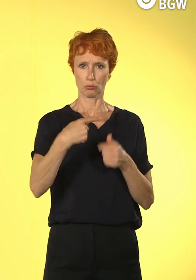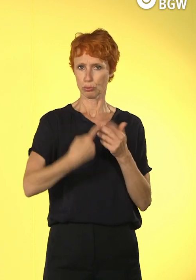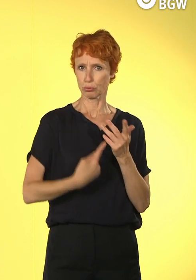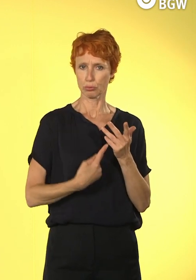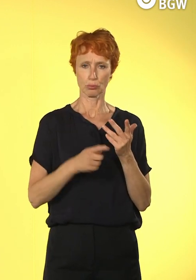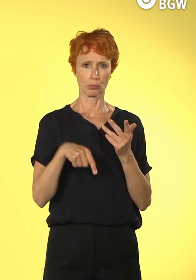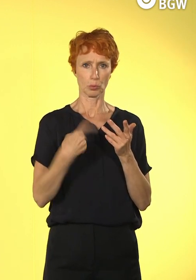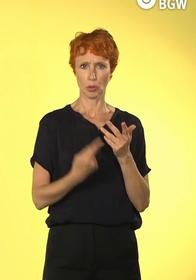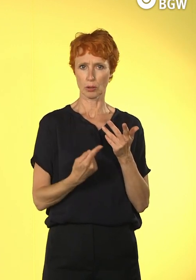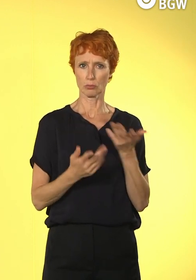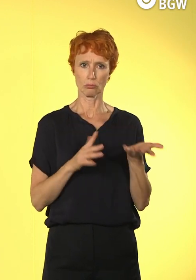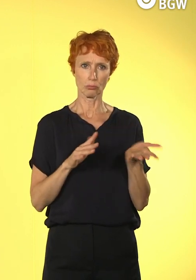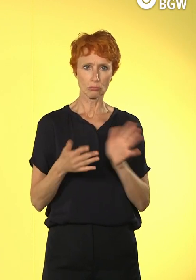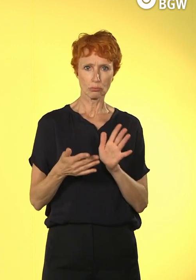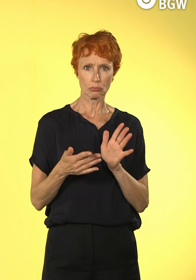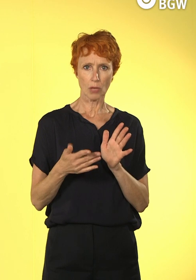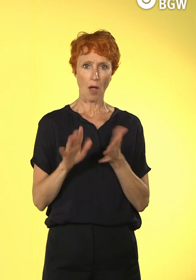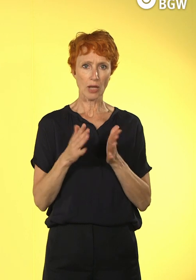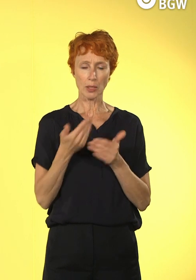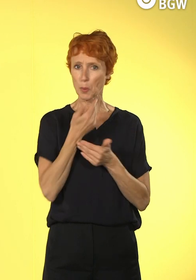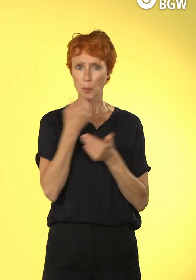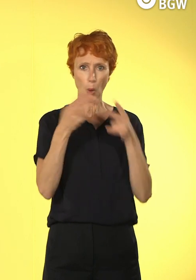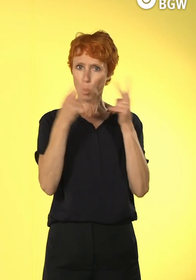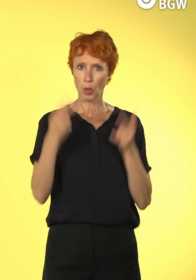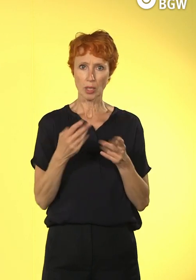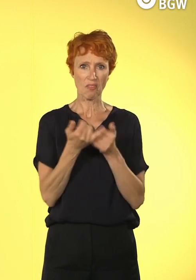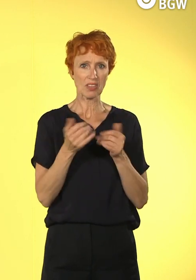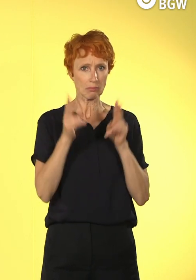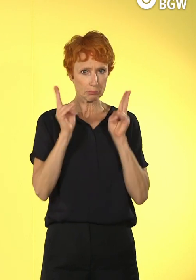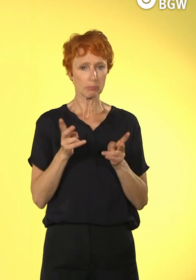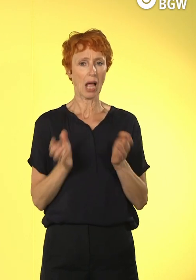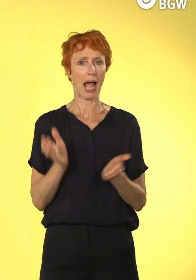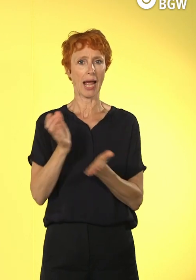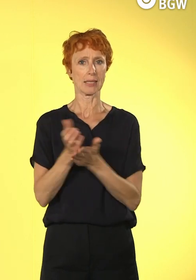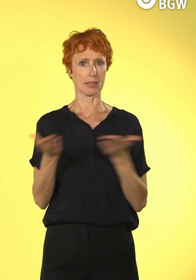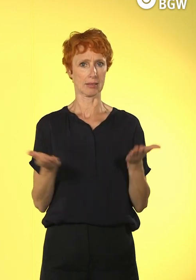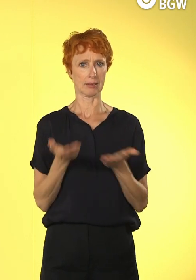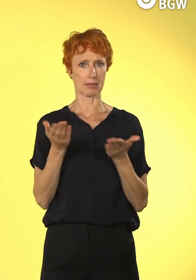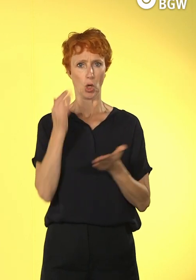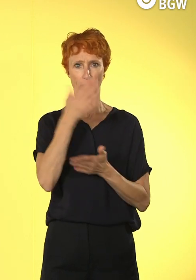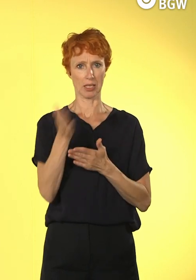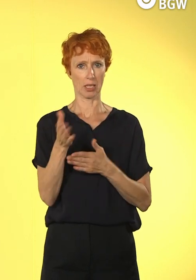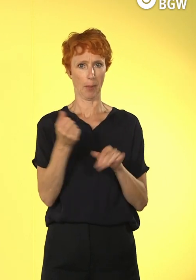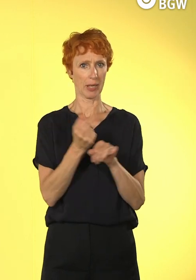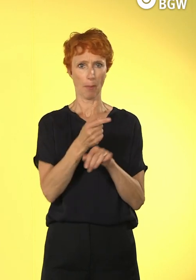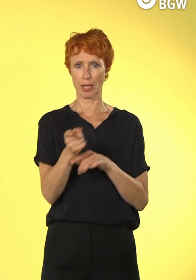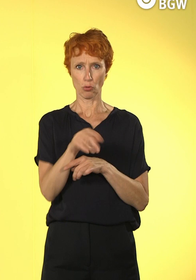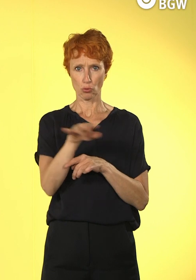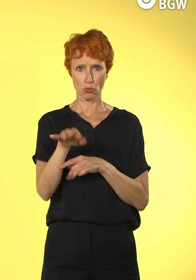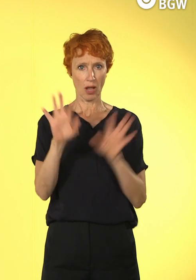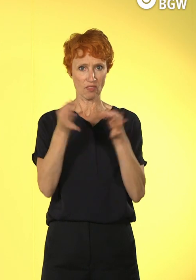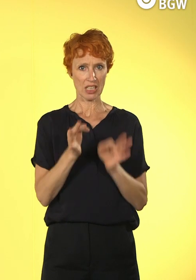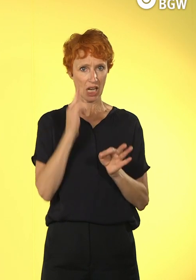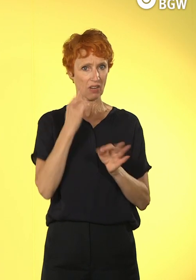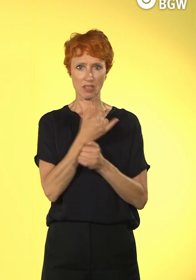ob es ein Konzept gibt, ob die entsprechenden Fähigkeiten bei den Mitarbeitenden da sind oder